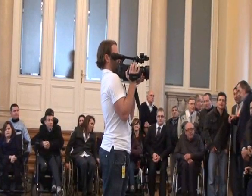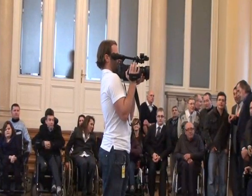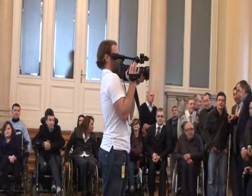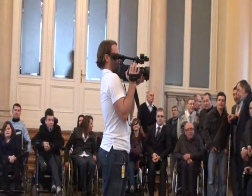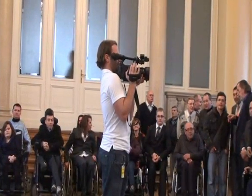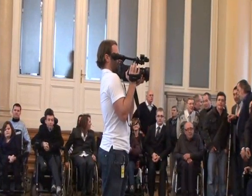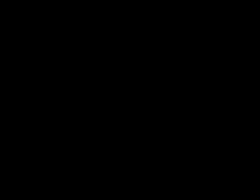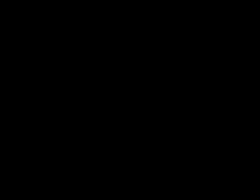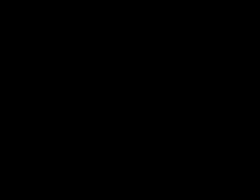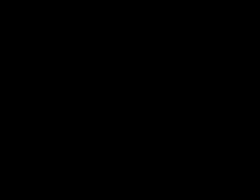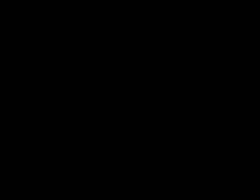Dragi invalidke in invalidi. imamo kontynu. je Tudi Združenje. Tudi